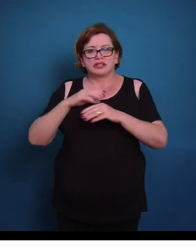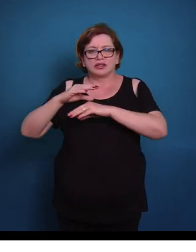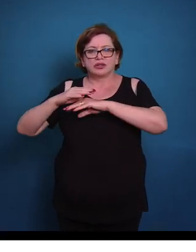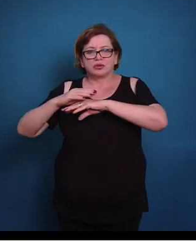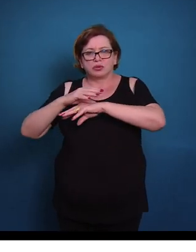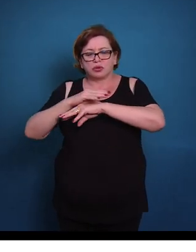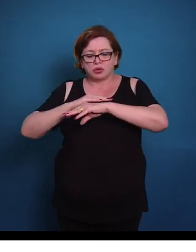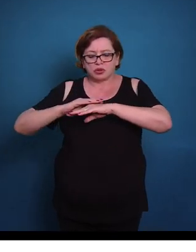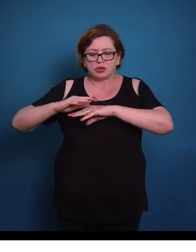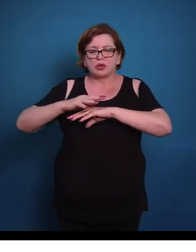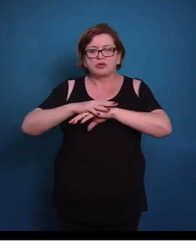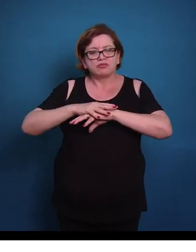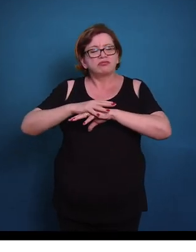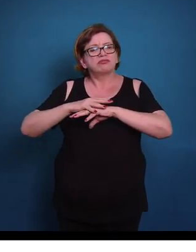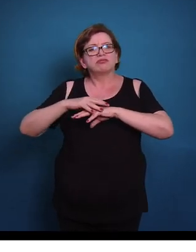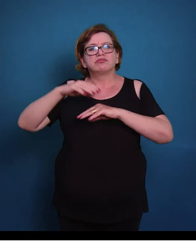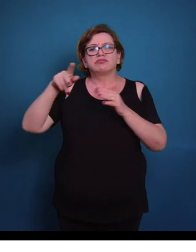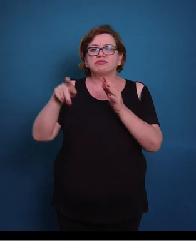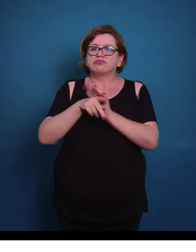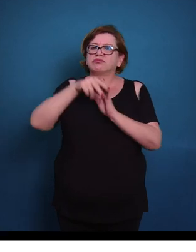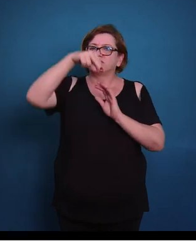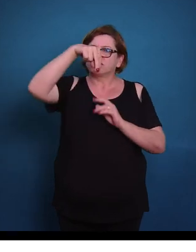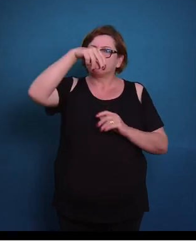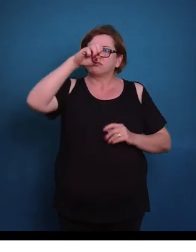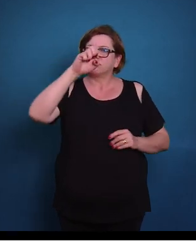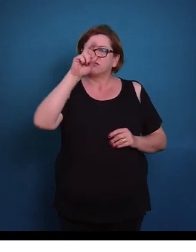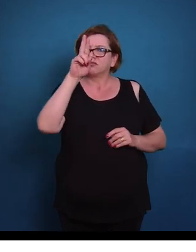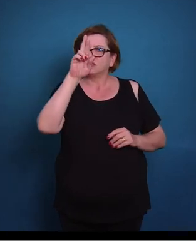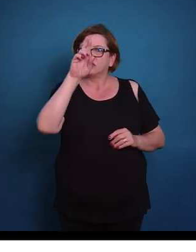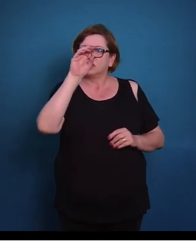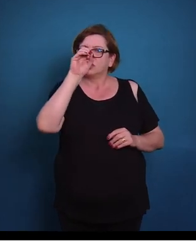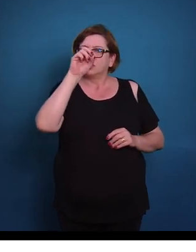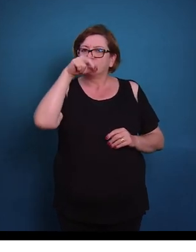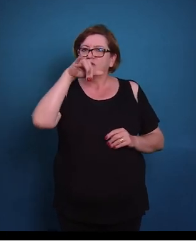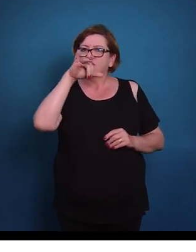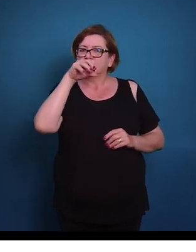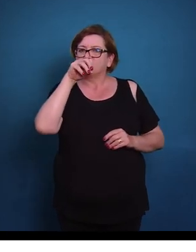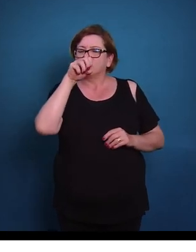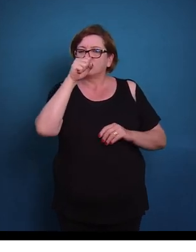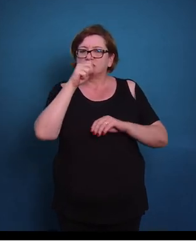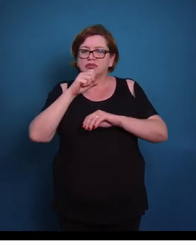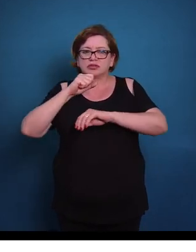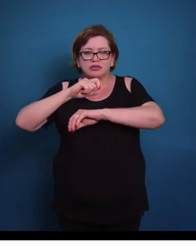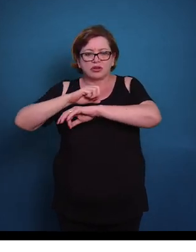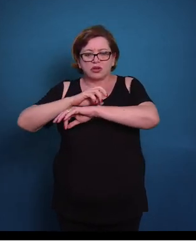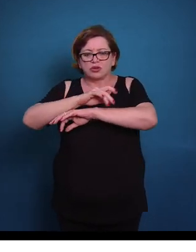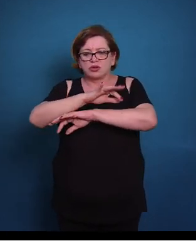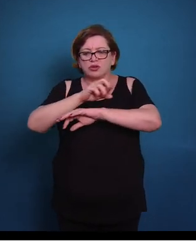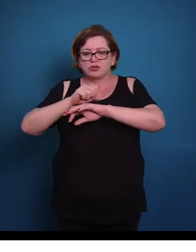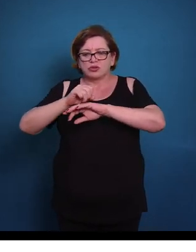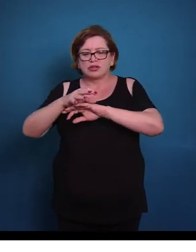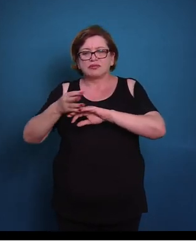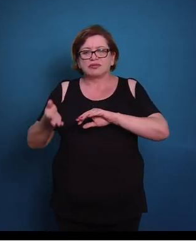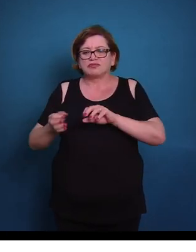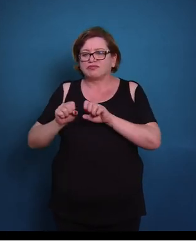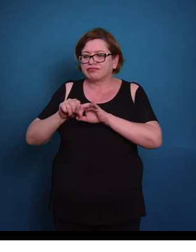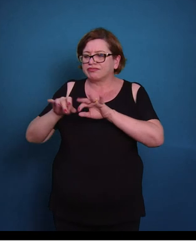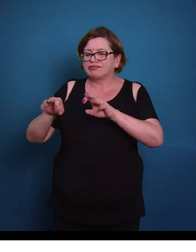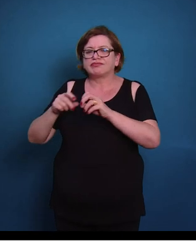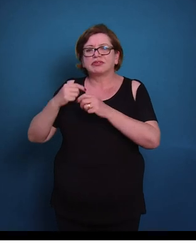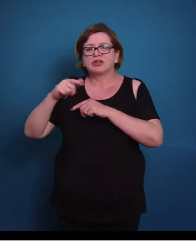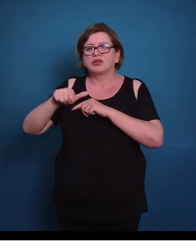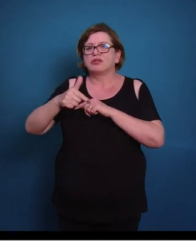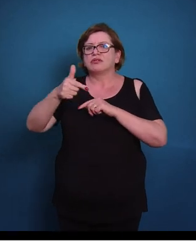neurônios. E desses gânglios, dessas estruturas, vão sair as fibras nervosas, que vão levar o impulso para os demais